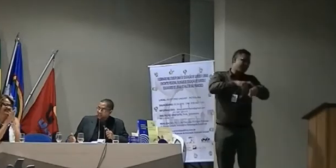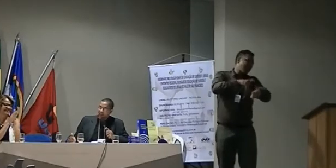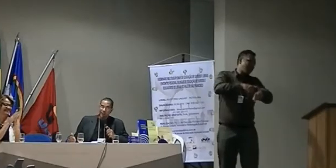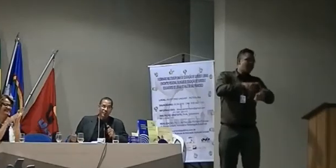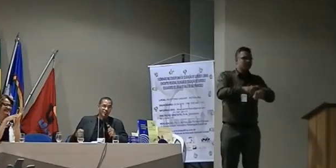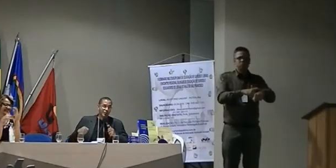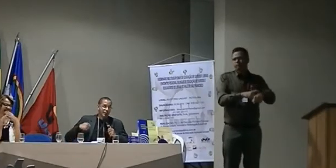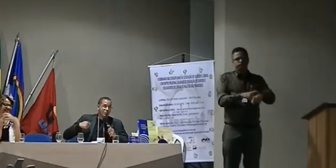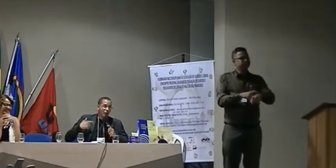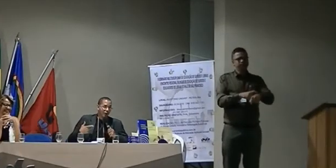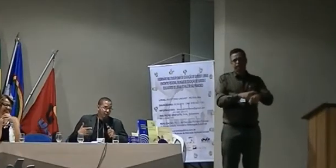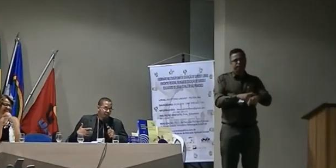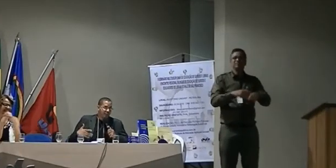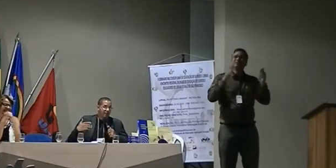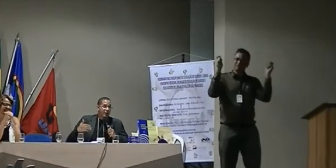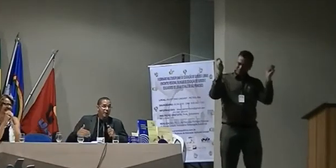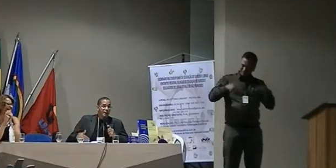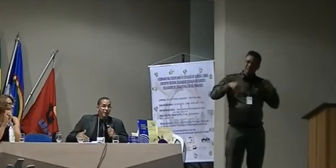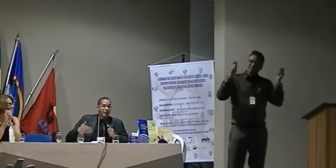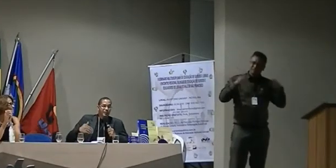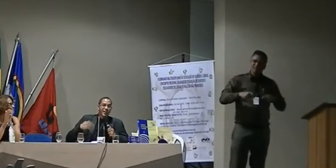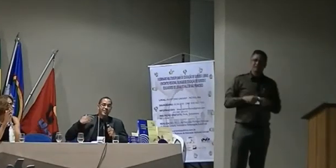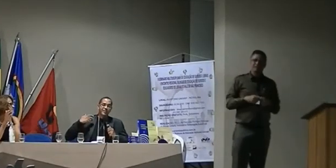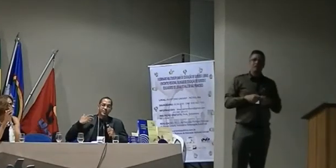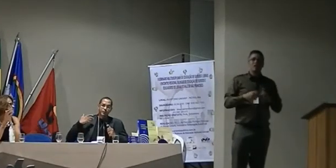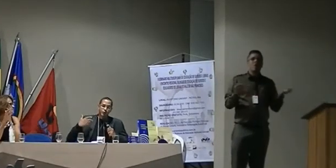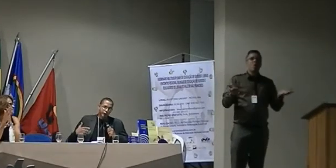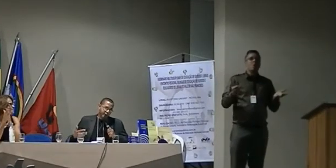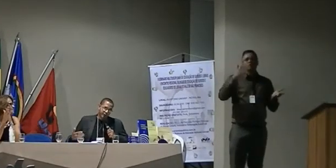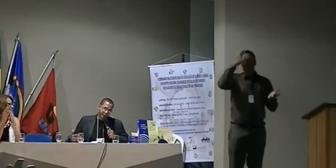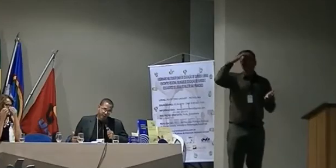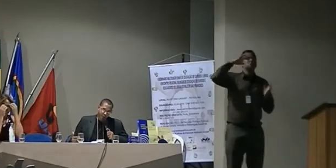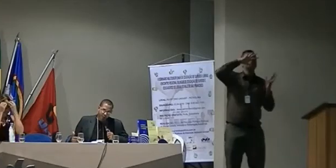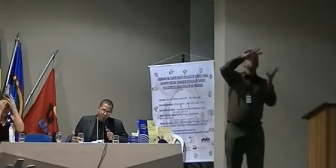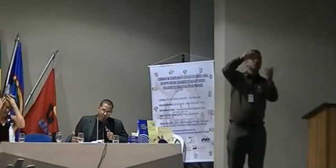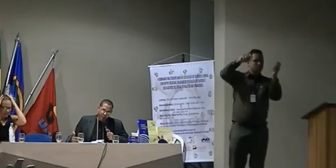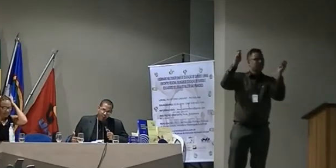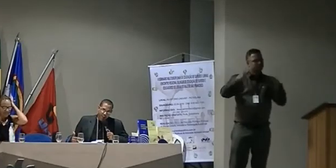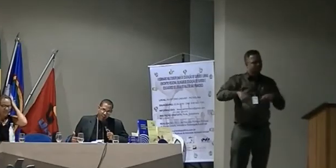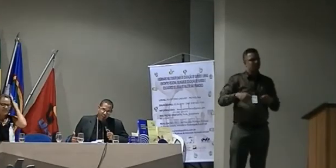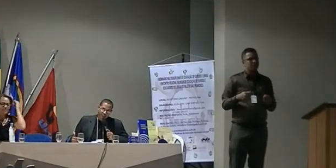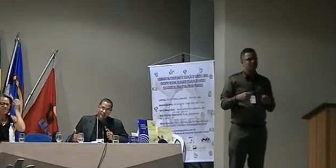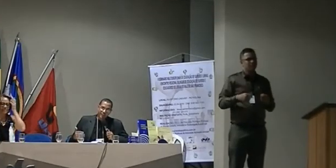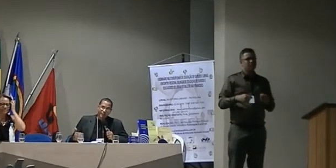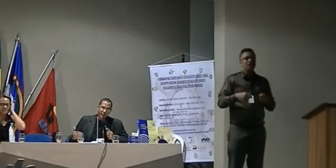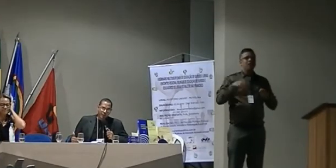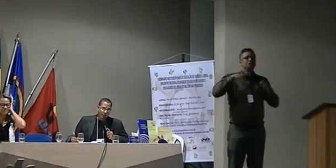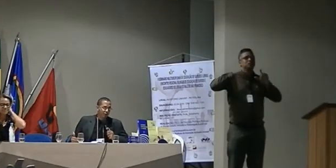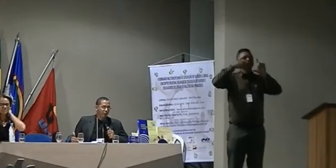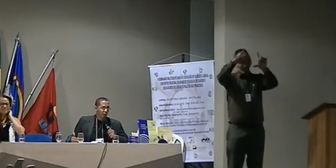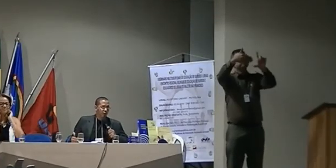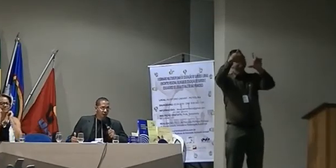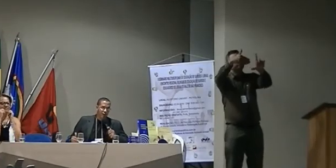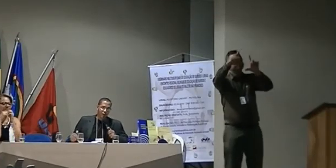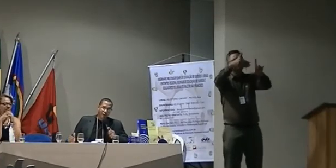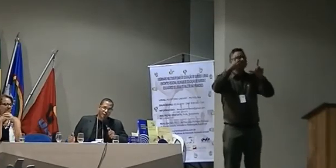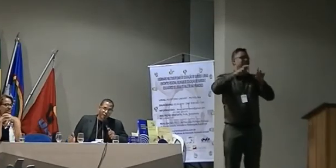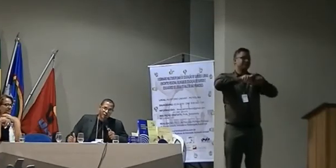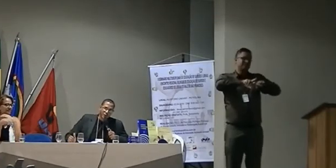aliás é até um pouco relutante mas é tanto vídeos de cinto e libras que o professor desalberto focando com algum no